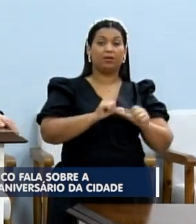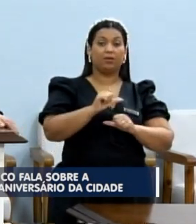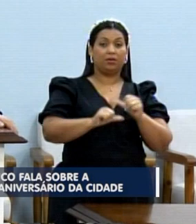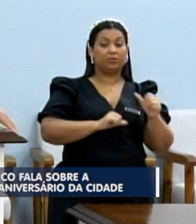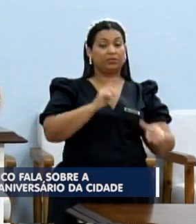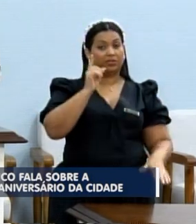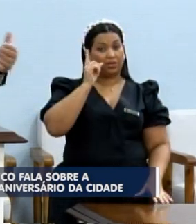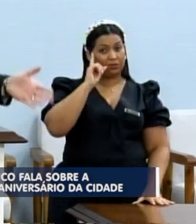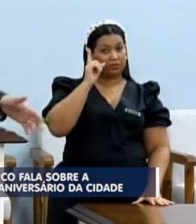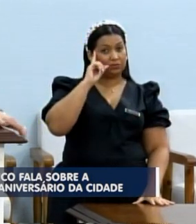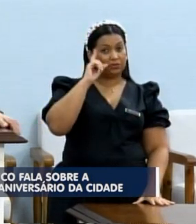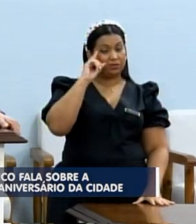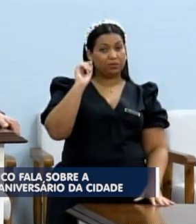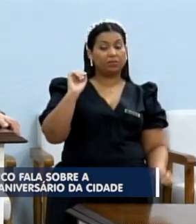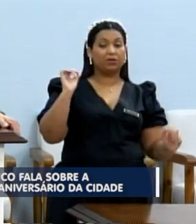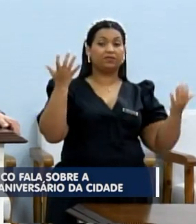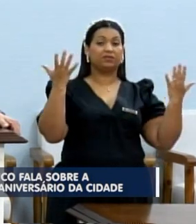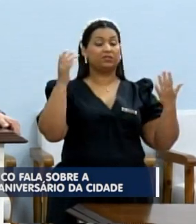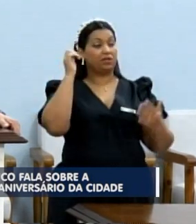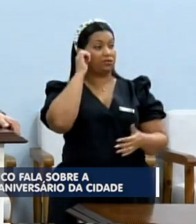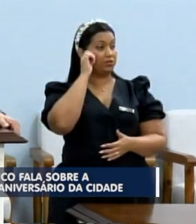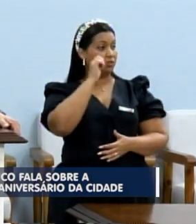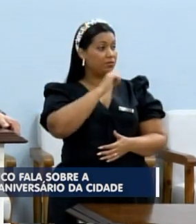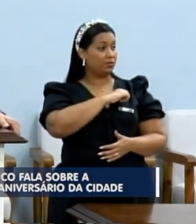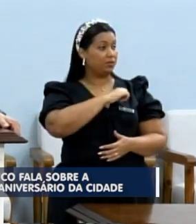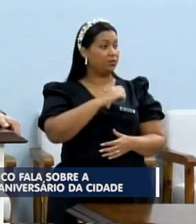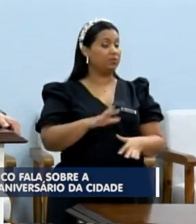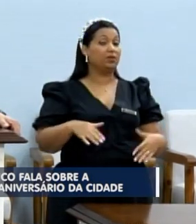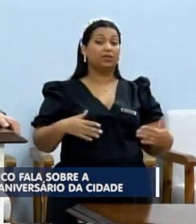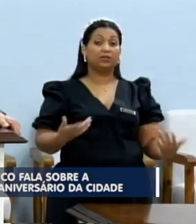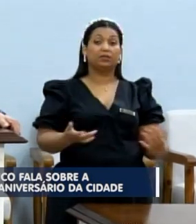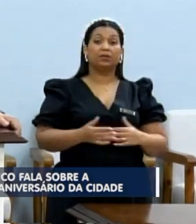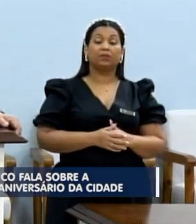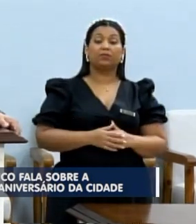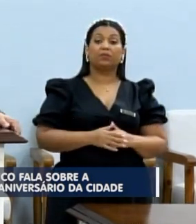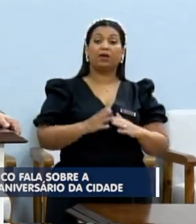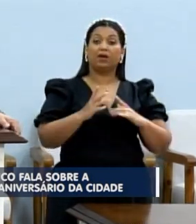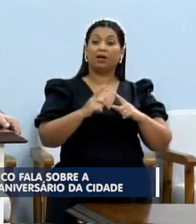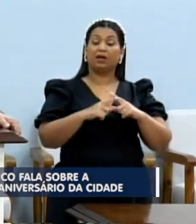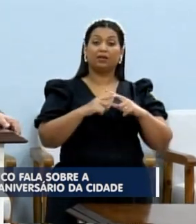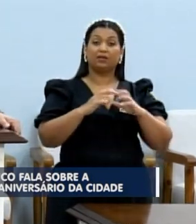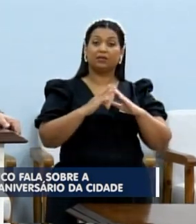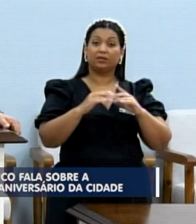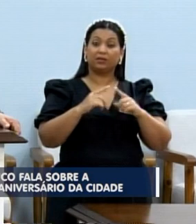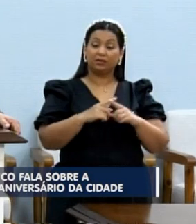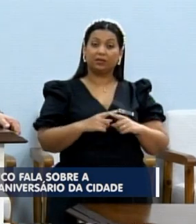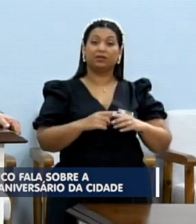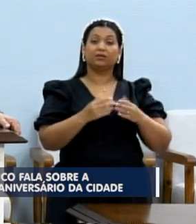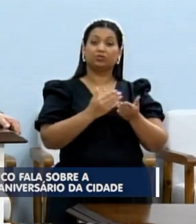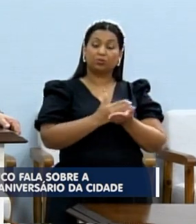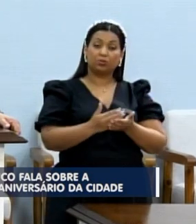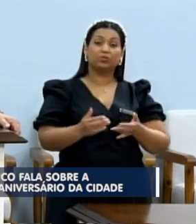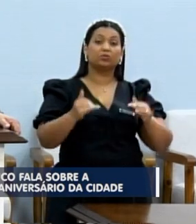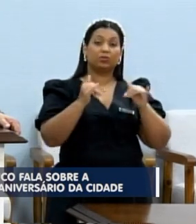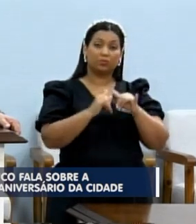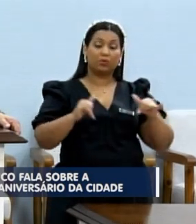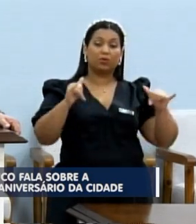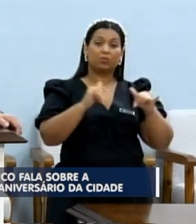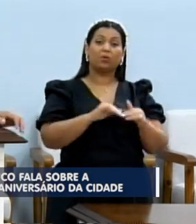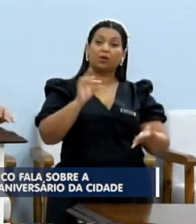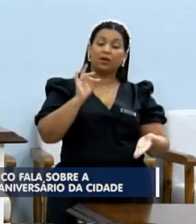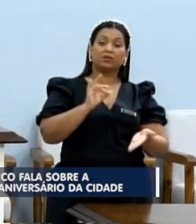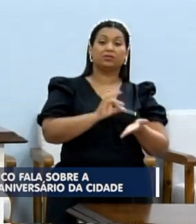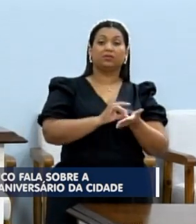data da marcha no aniversário de São José do Rio Preto. Então, a direção da igreja só começou a divulgar após a certeza dessa lei.